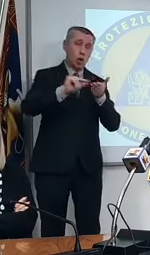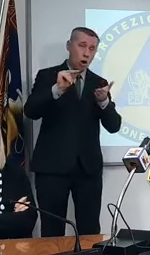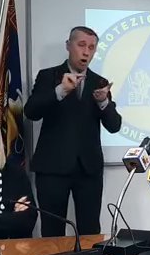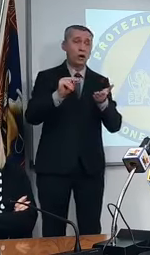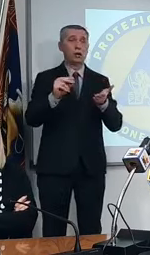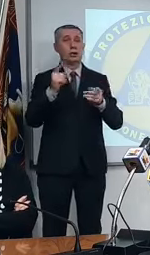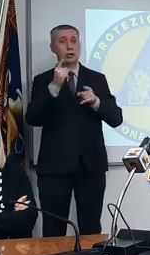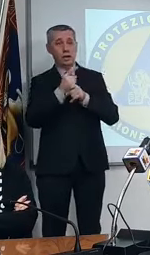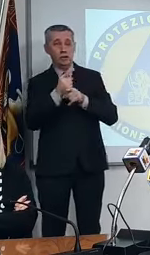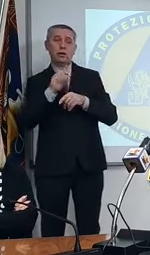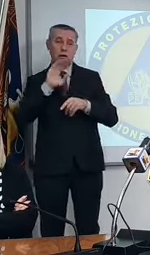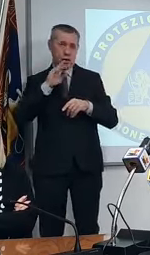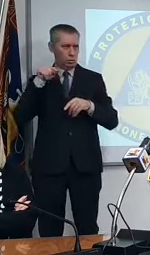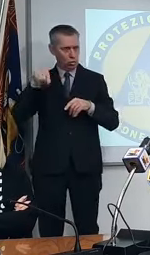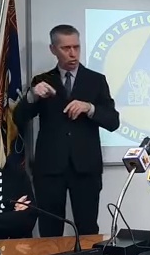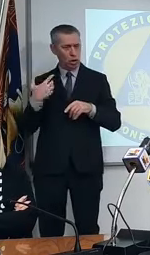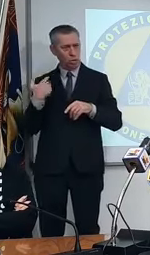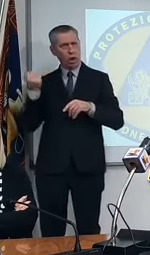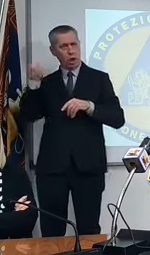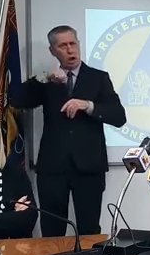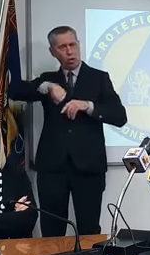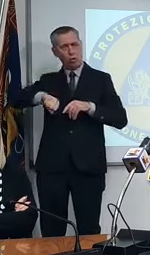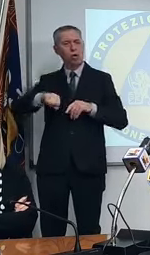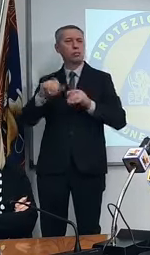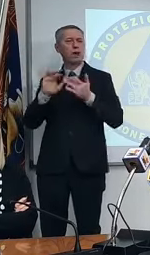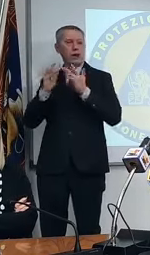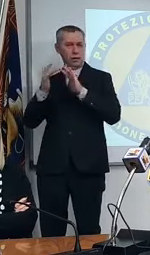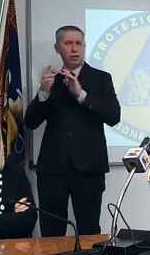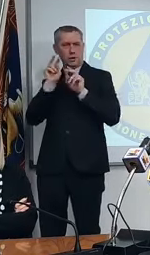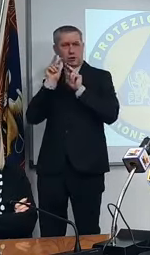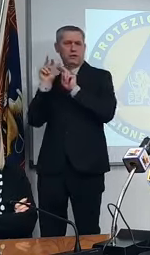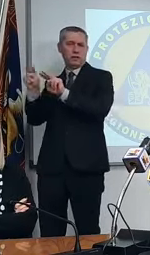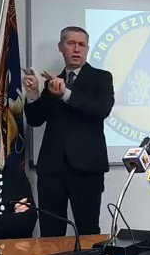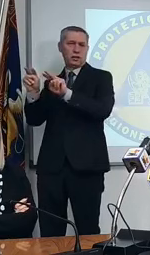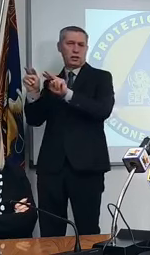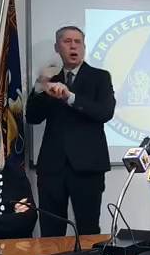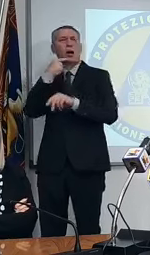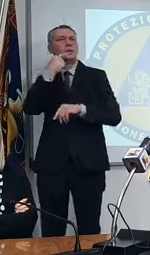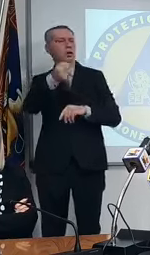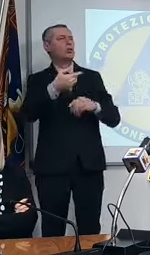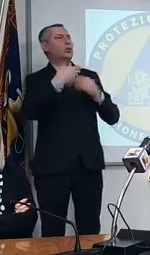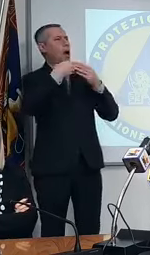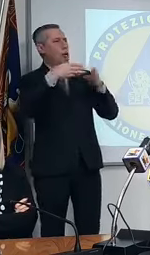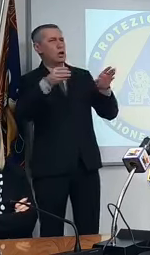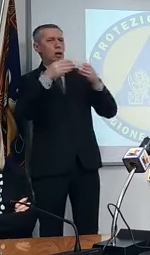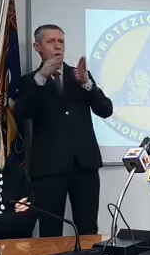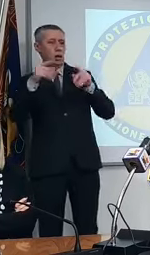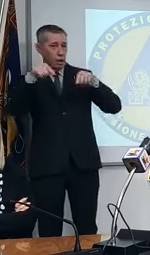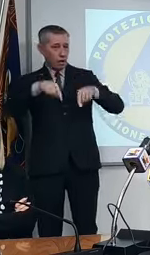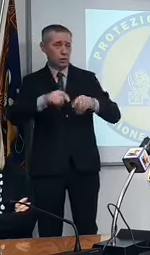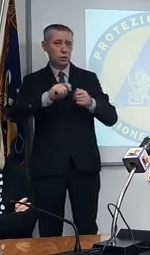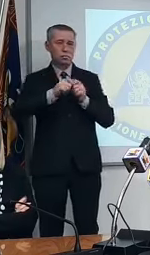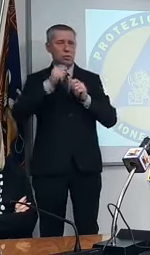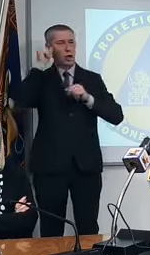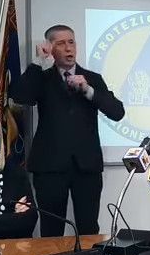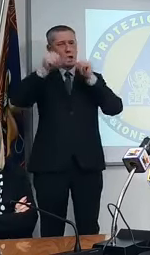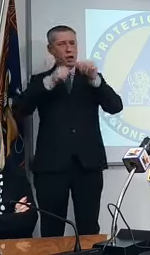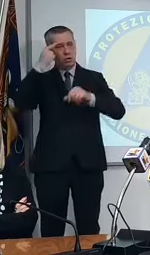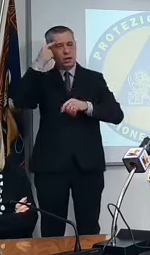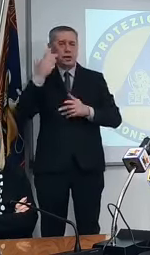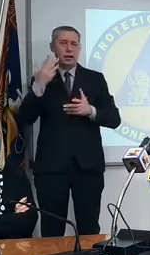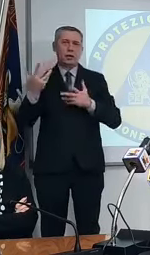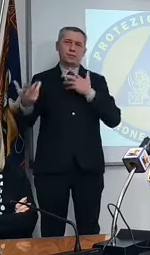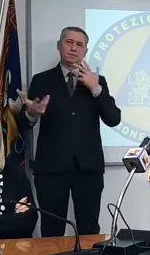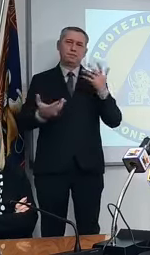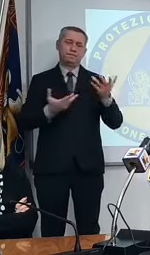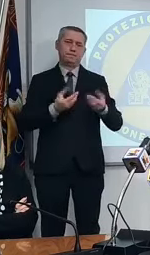traccia quindi si mettono d'accordo tra di loro ecco un'altra cosa sempre a proposito di scuola